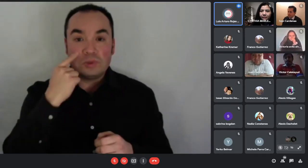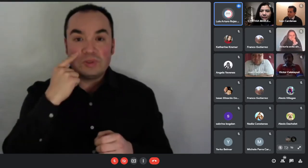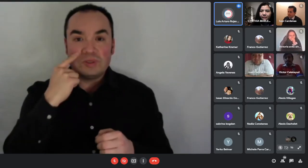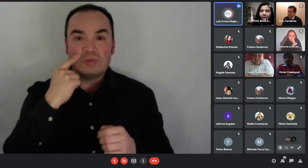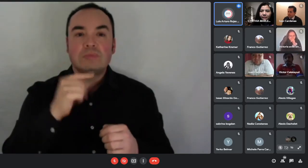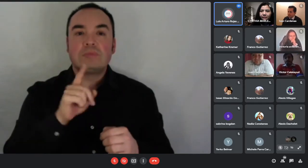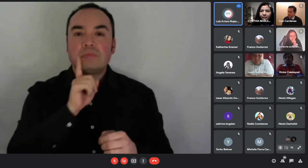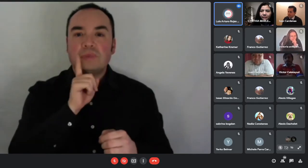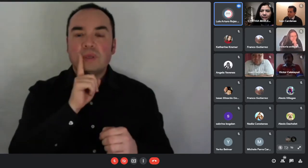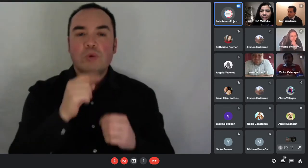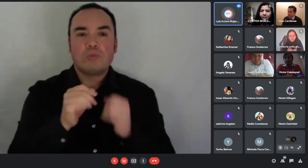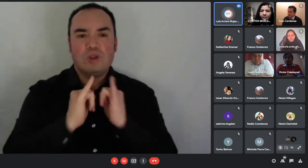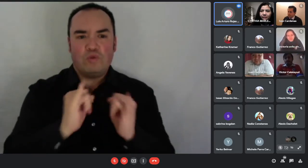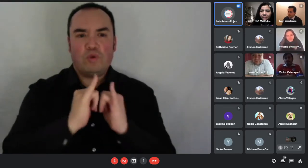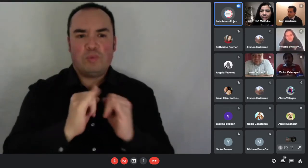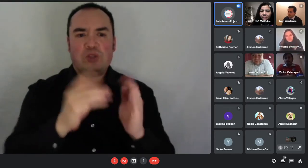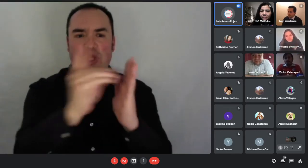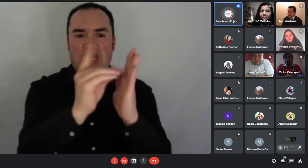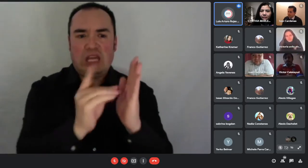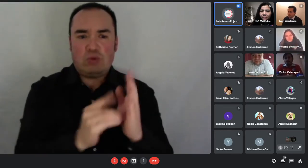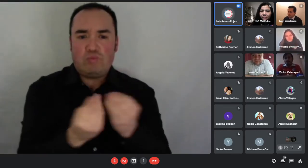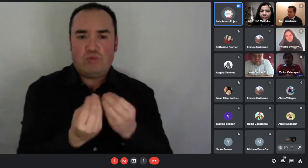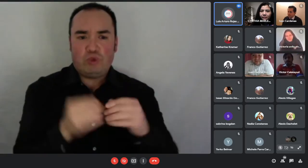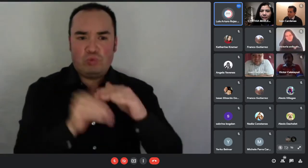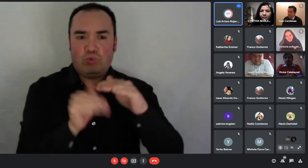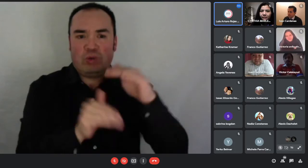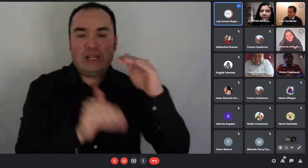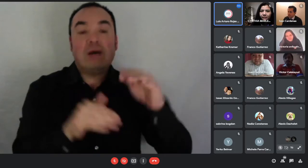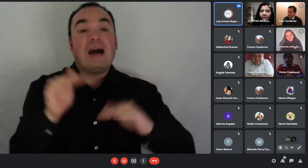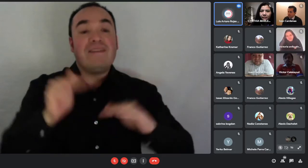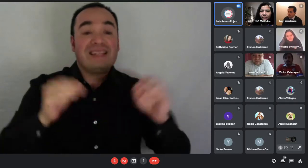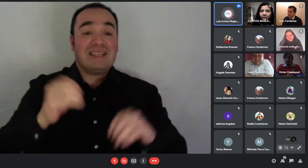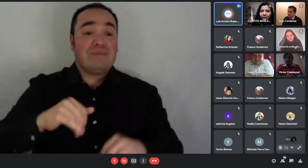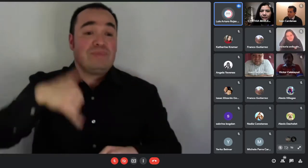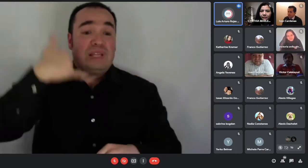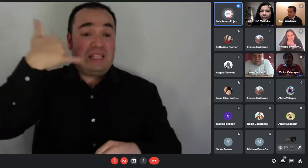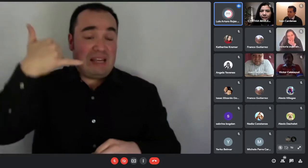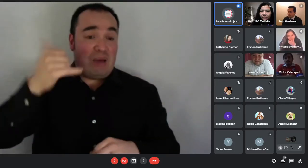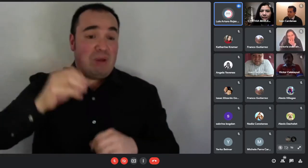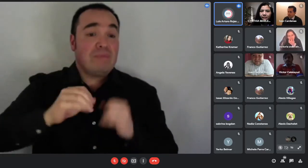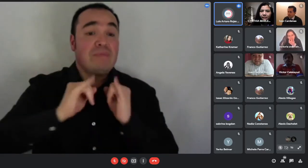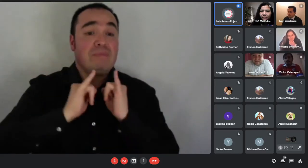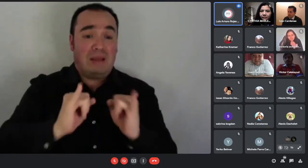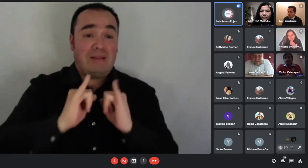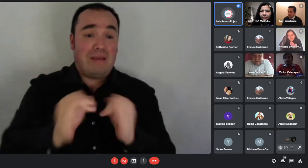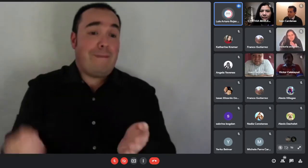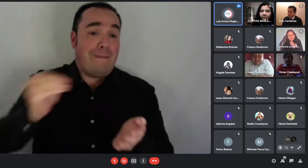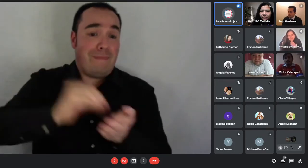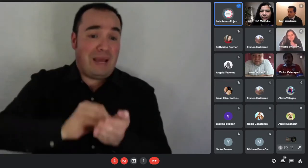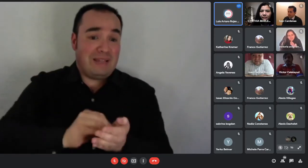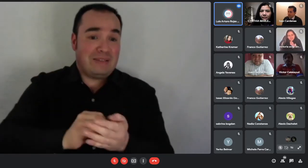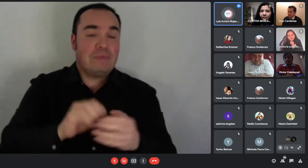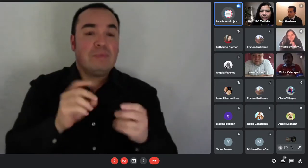los usuarios para entregar la información de nuevo llamado o de alguna postulación que se viene ya